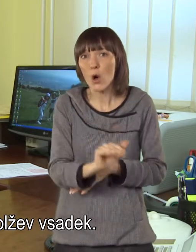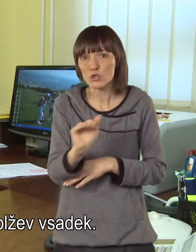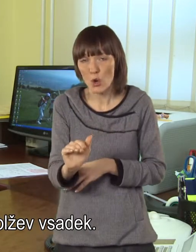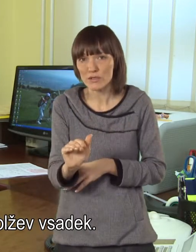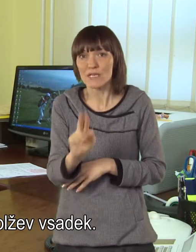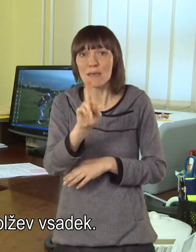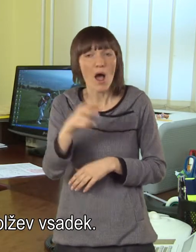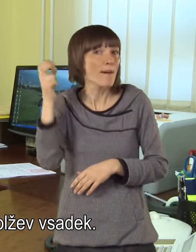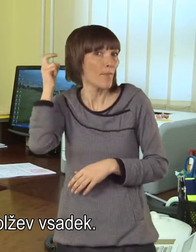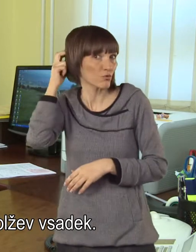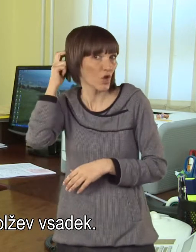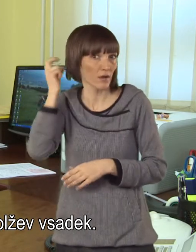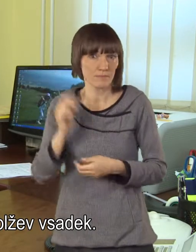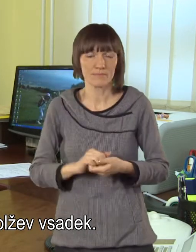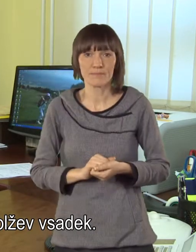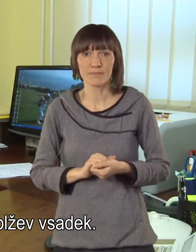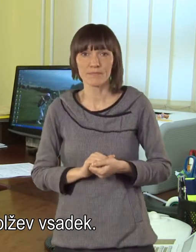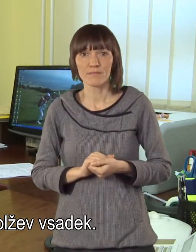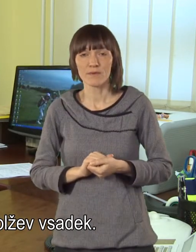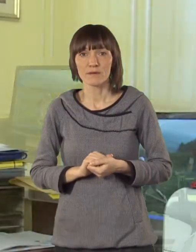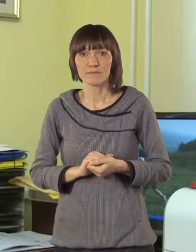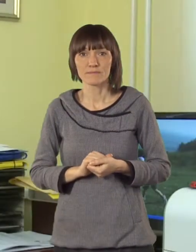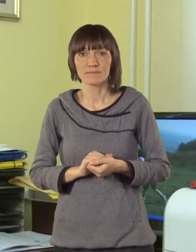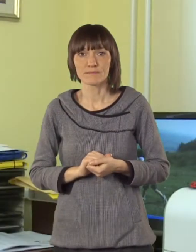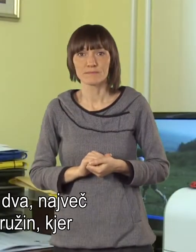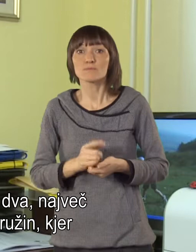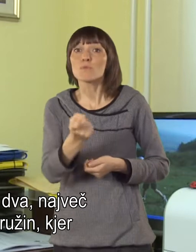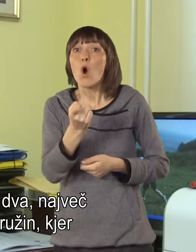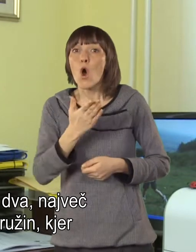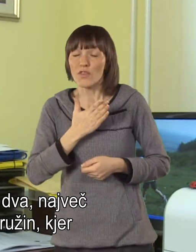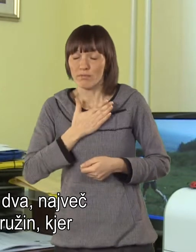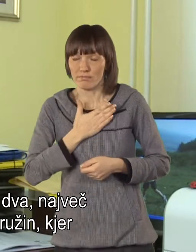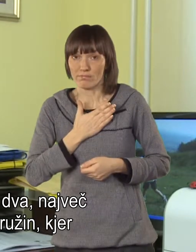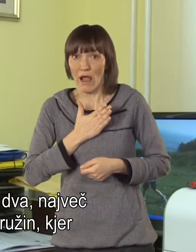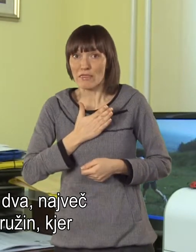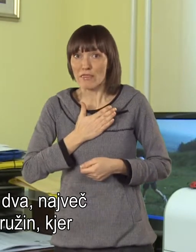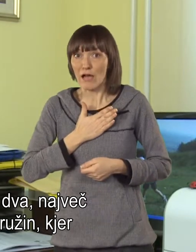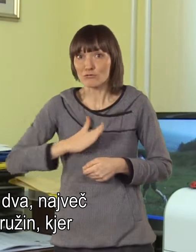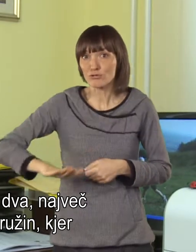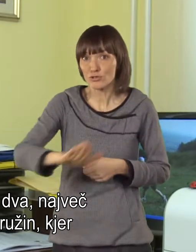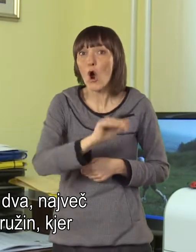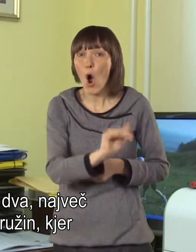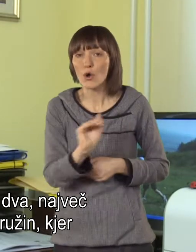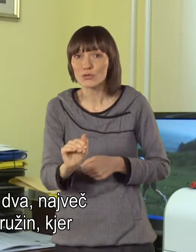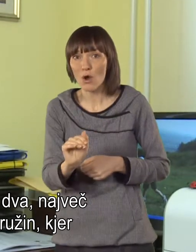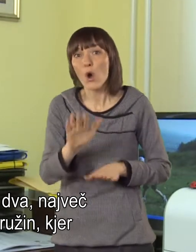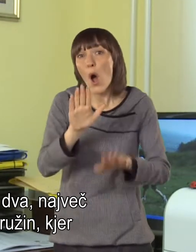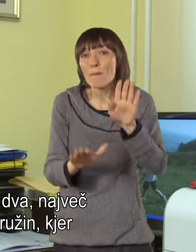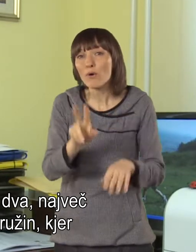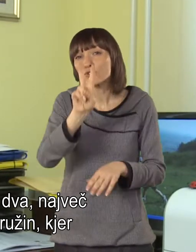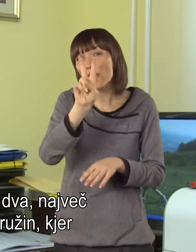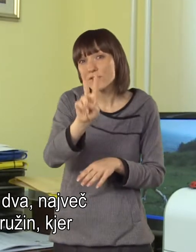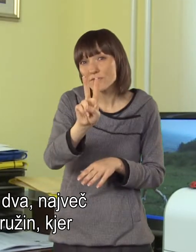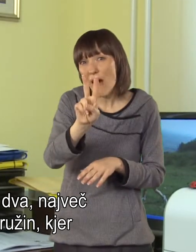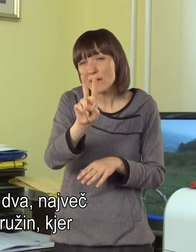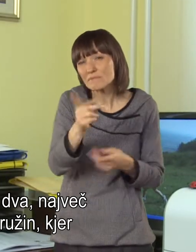štirje otroci, ki imajo paužev vsadek. Od naših otrok, ki sem jih prej omenjala, pa sta